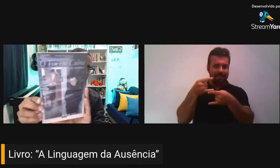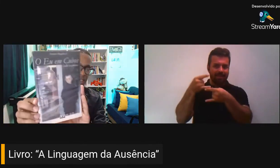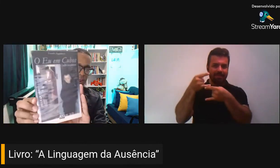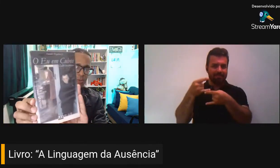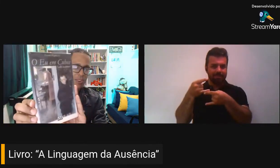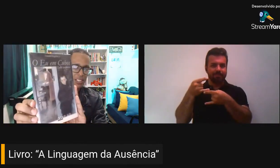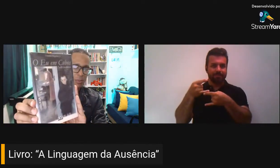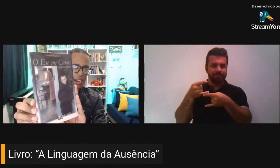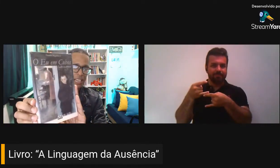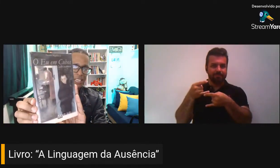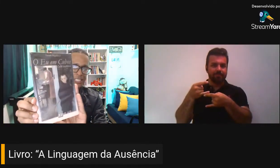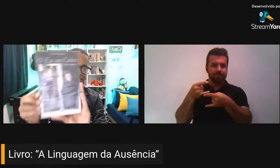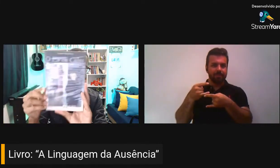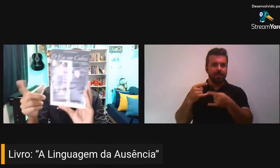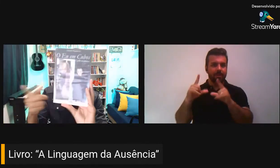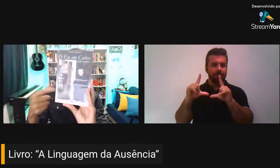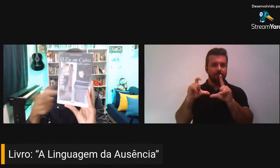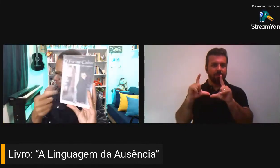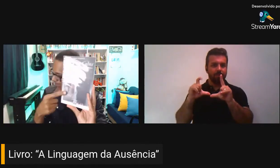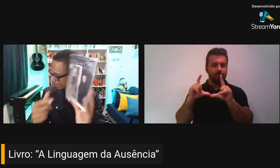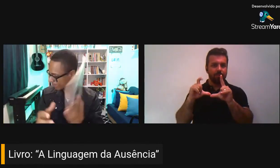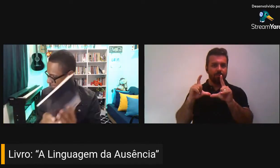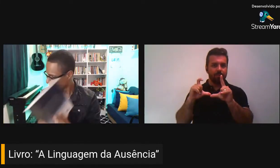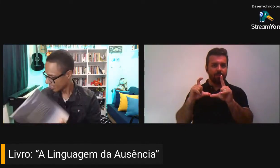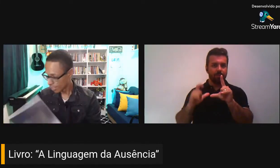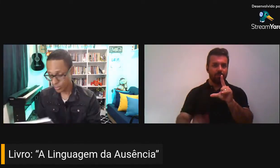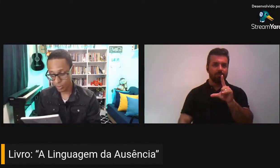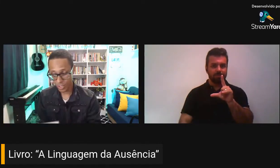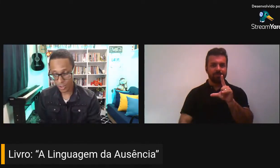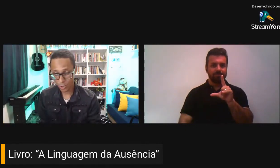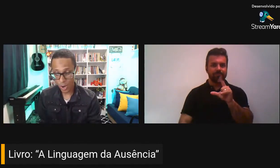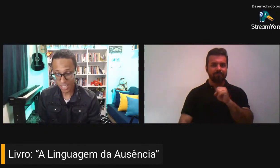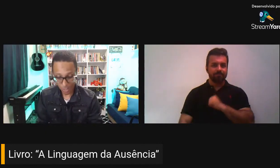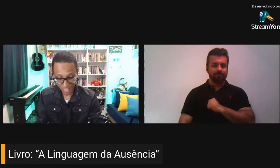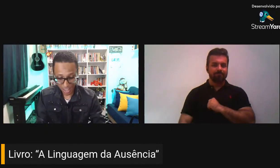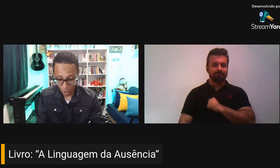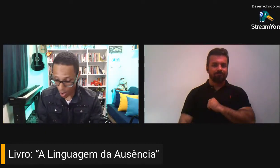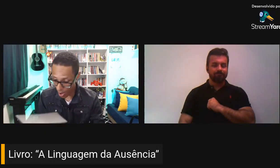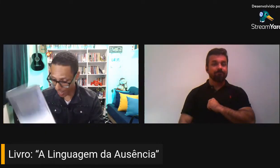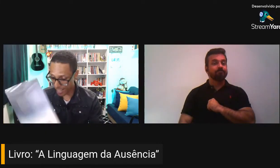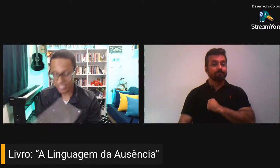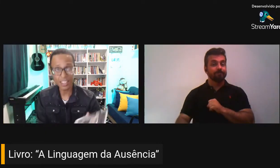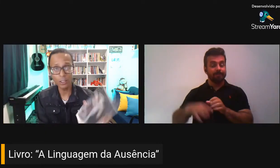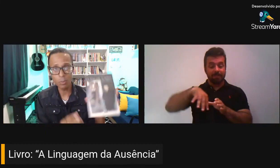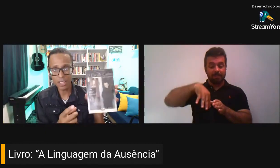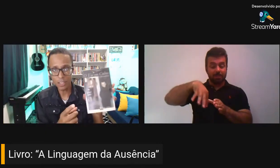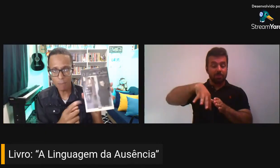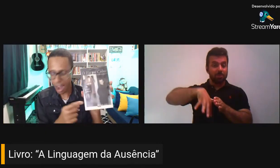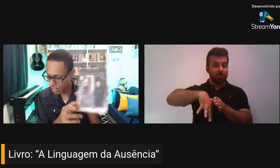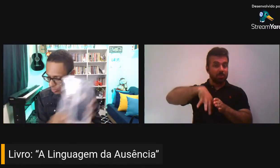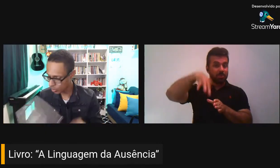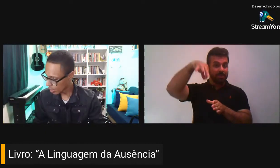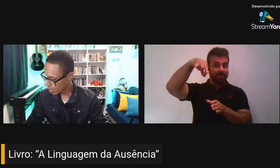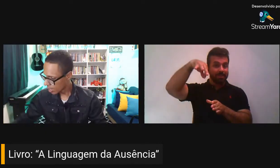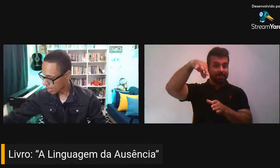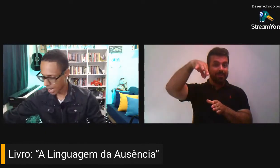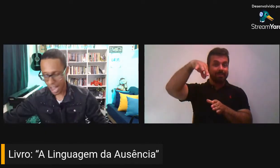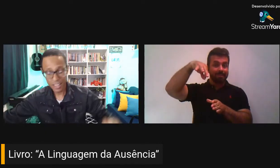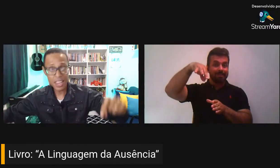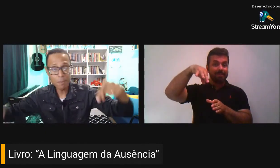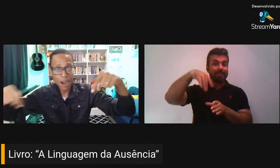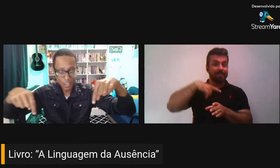professor aqui, o Evandro Magalhães. Nós vamos fazer o sorteio dele agora, e esse aqui é o do mês de março.